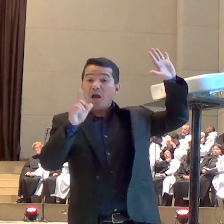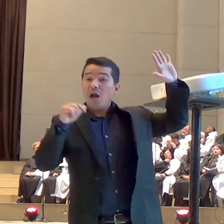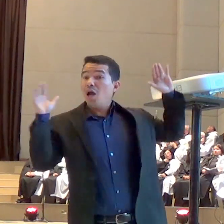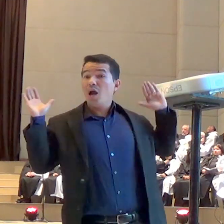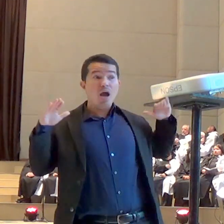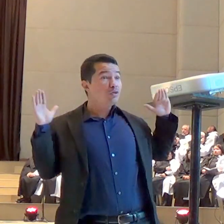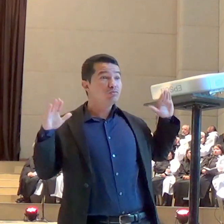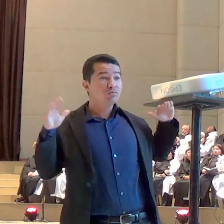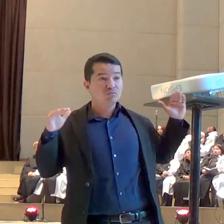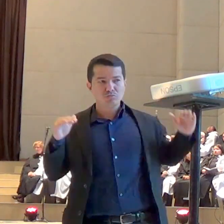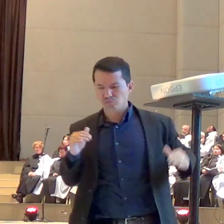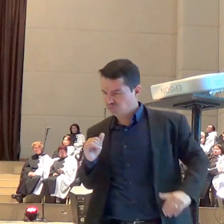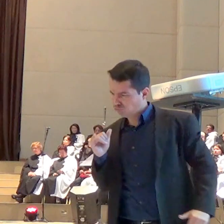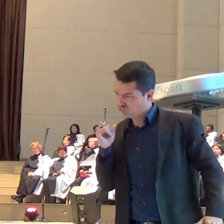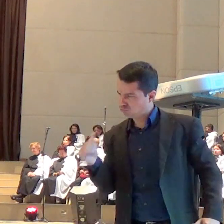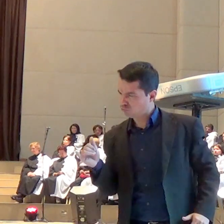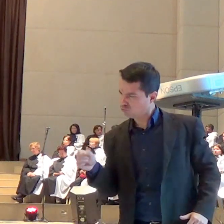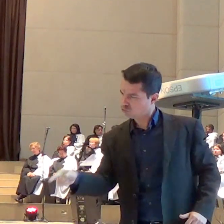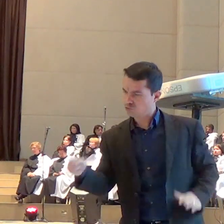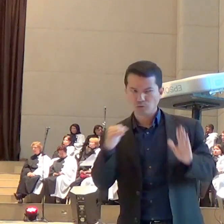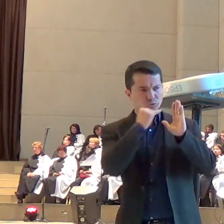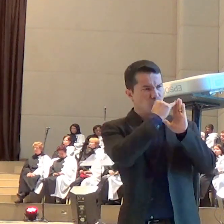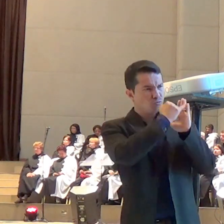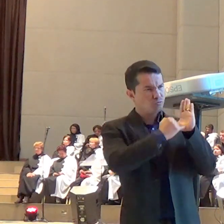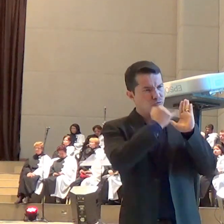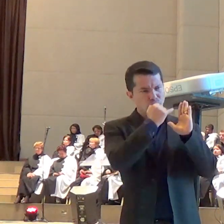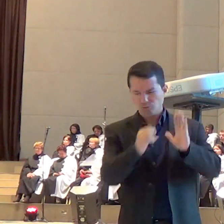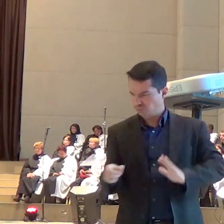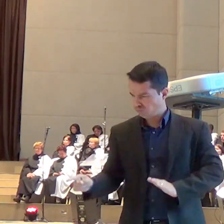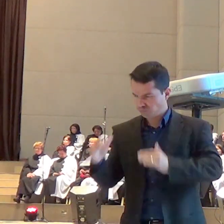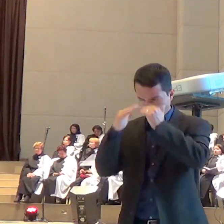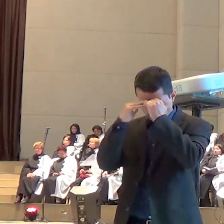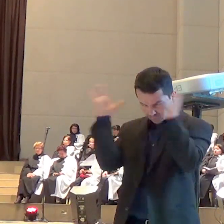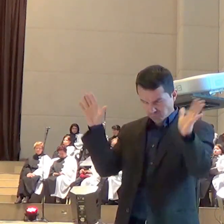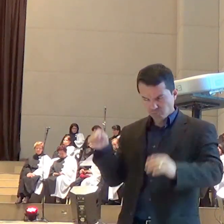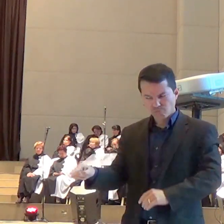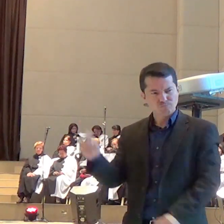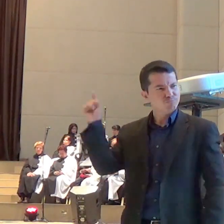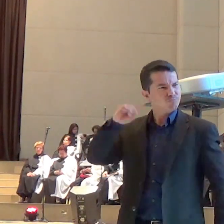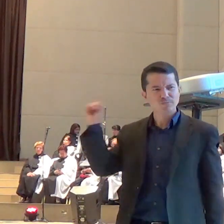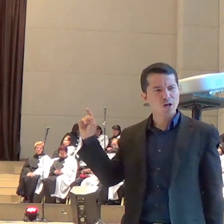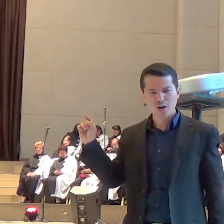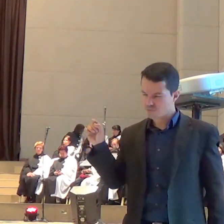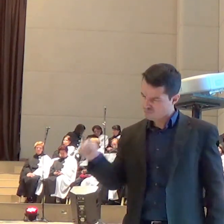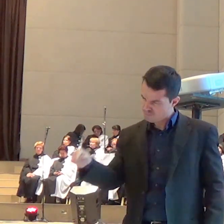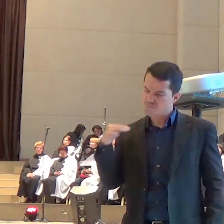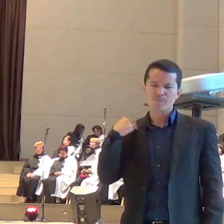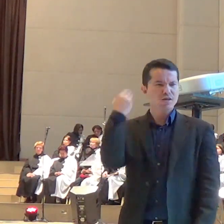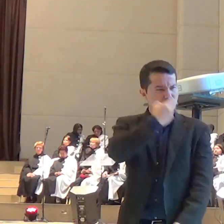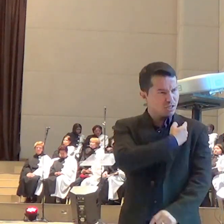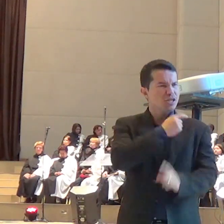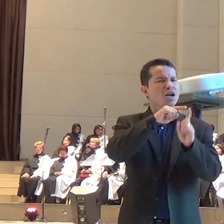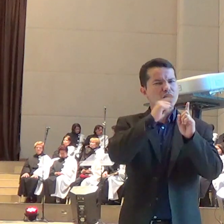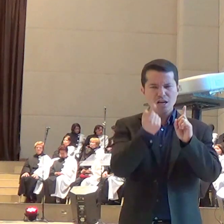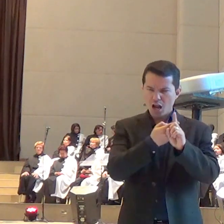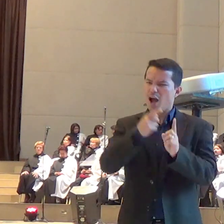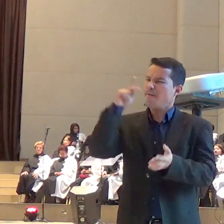dizer para José, ó José, essa mulher, aquilo que ela falou de que está grávida pelo Espírito Santo, é verdade,